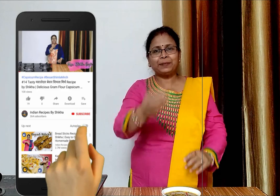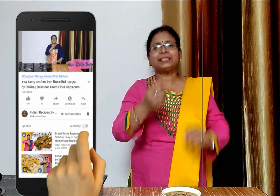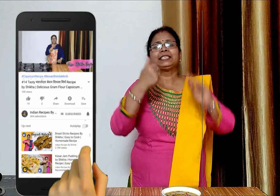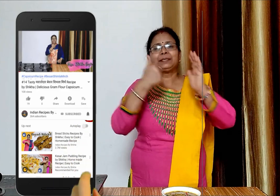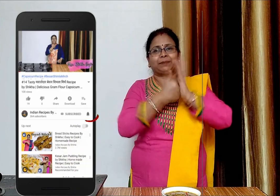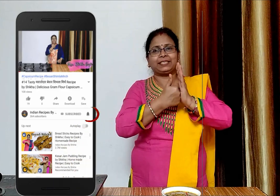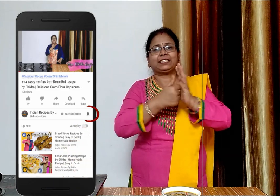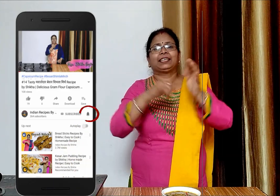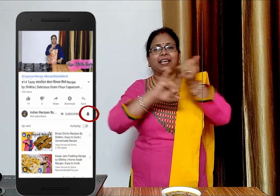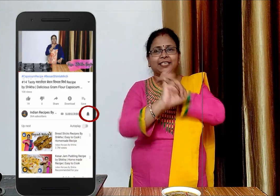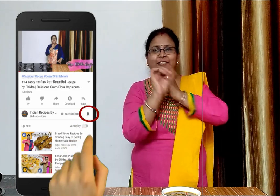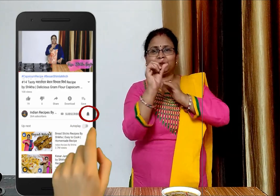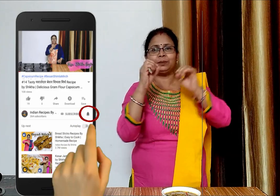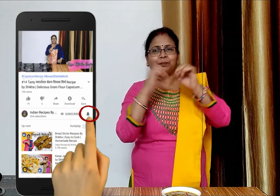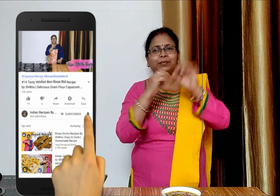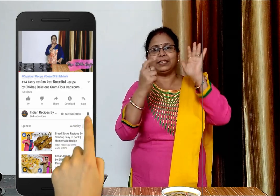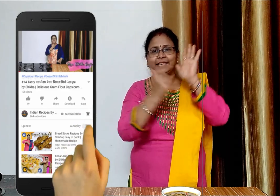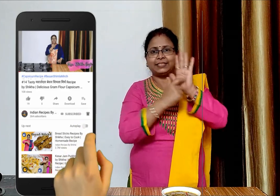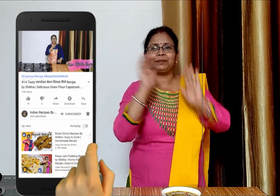लाइक और इस चैनल को सब्सक्राइब करना ना भूले